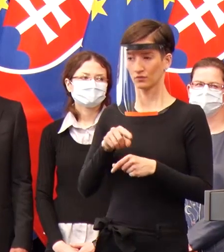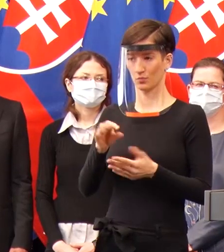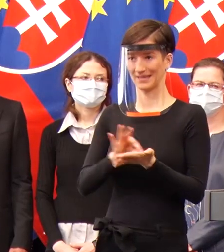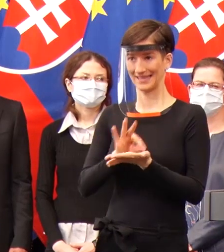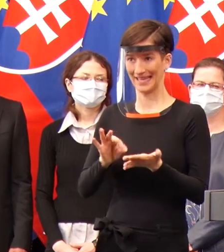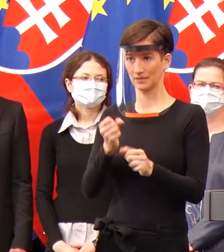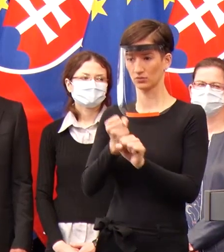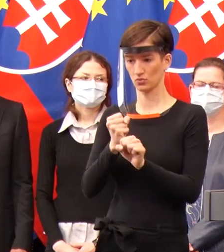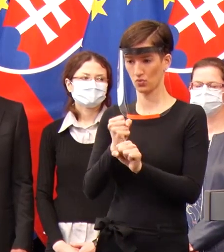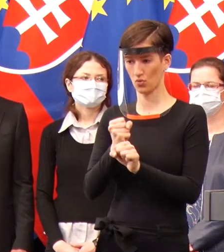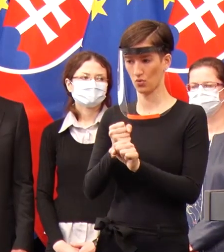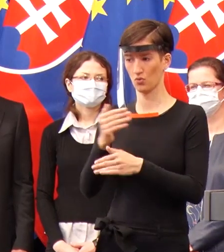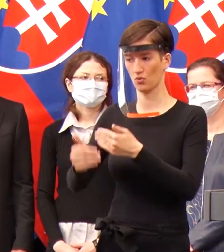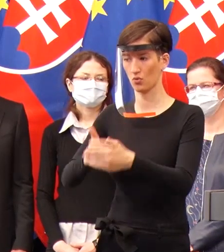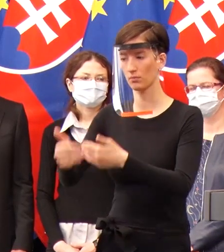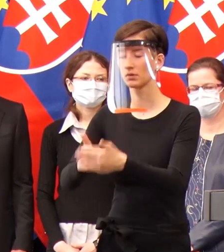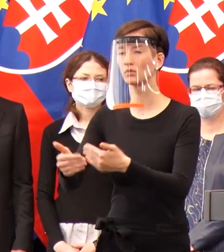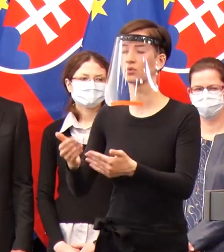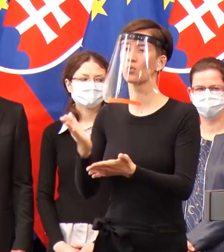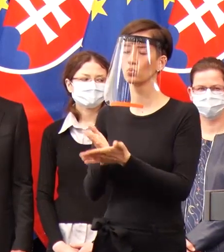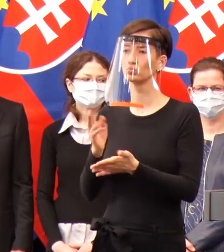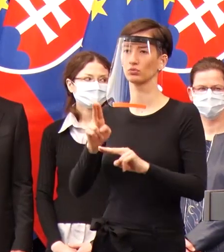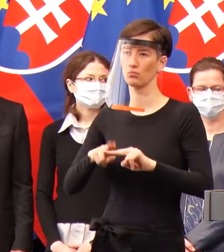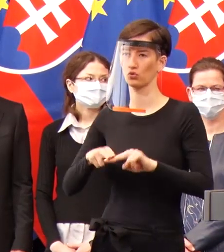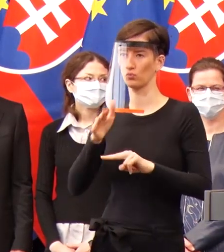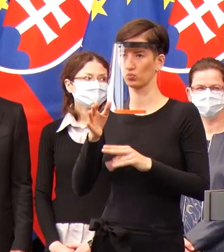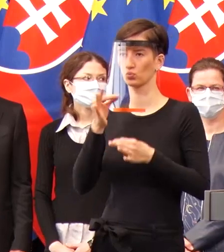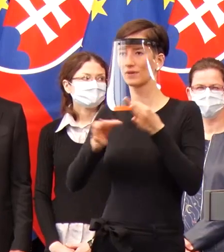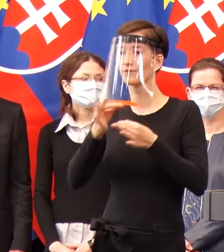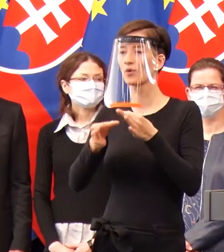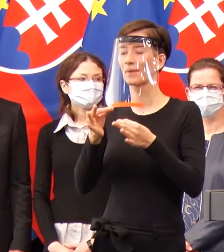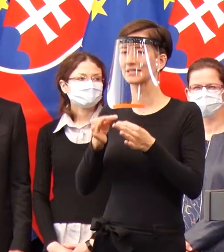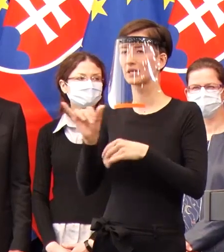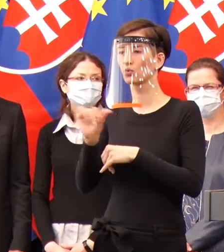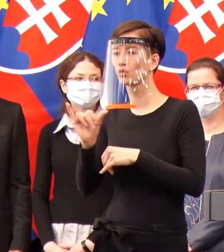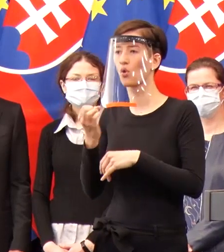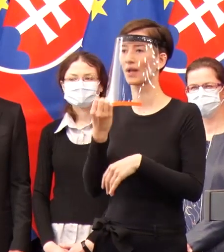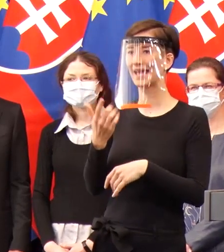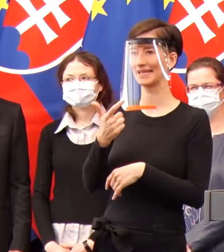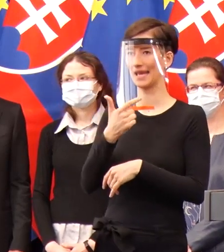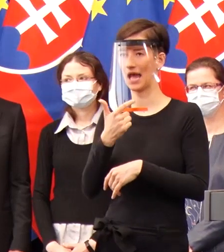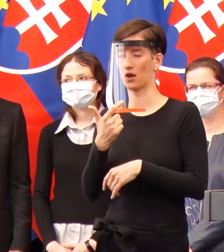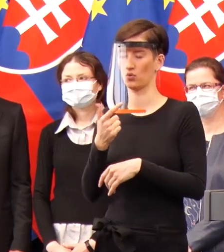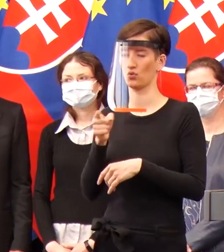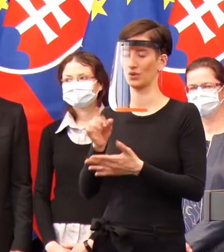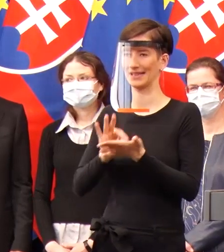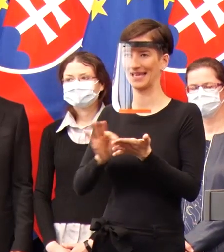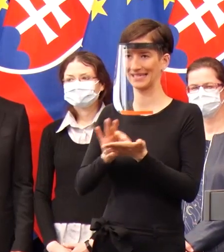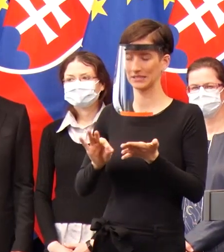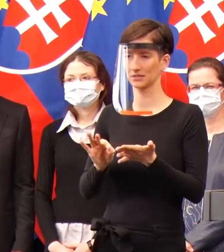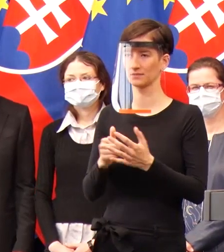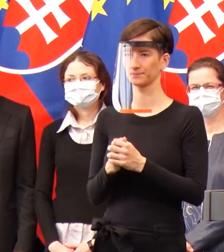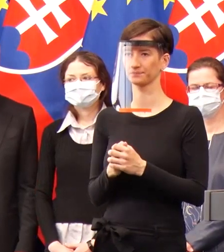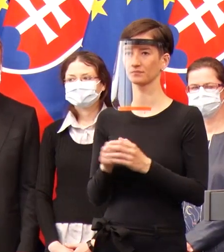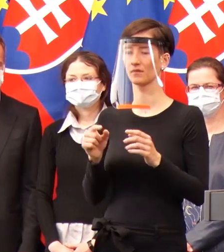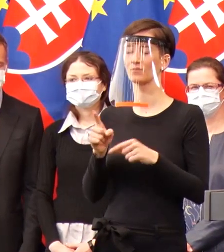kto vlastne má byť testovaný. My teraz nemôžeme otvoriť tie dvere a zrazu by sa nám navierilo toľko vzoriek, ktoré by sme